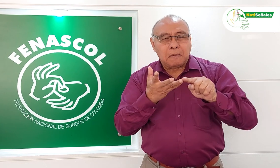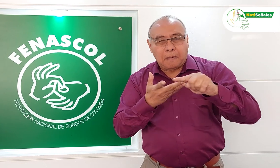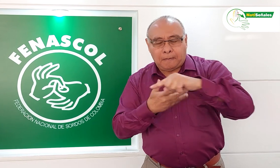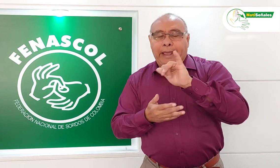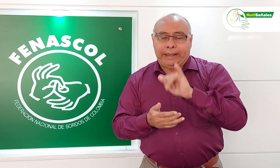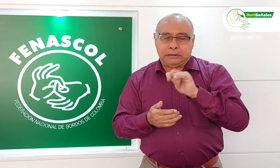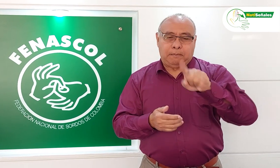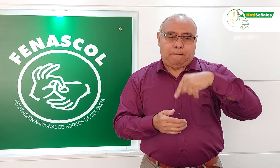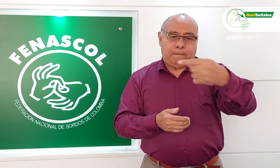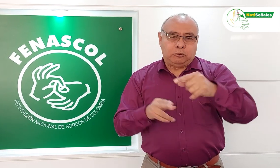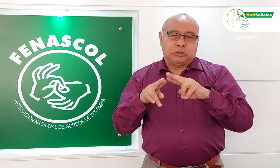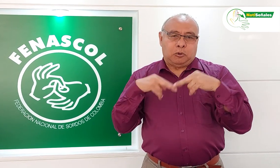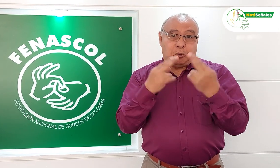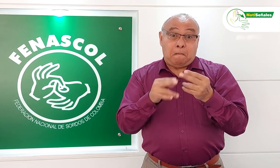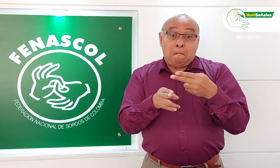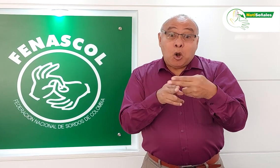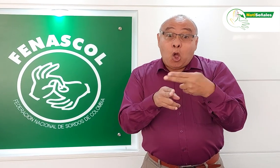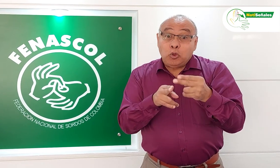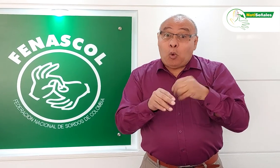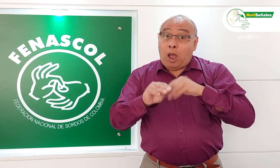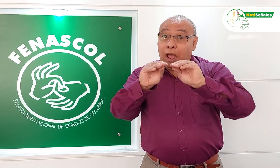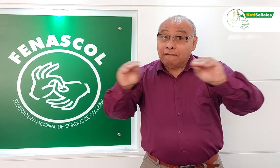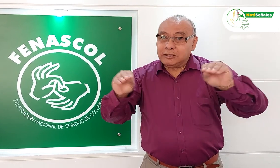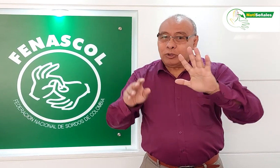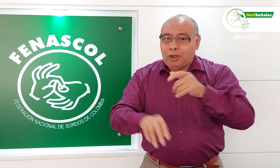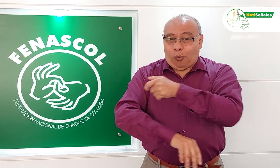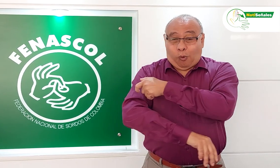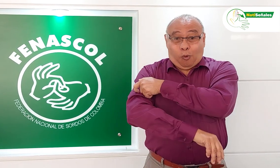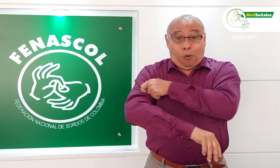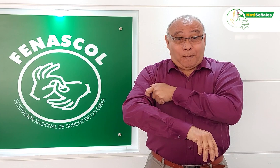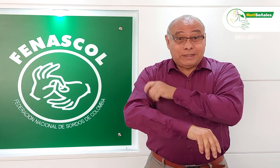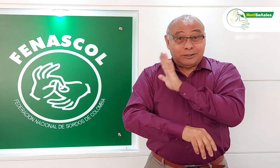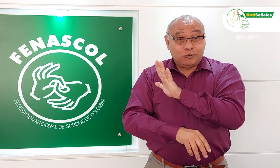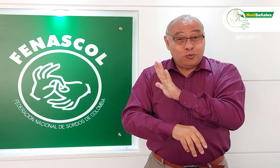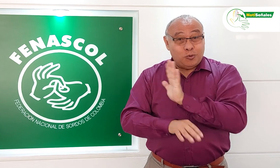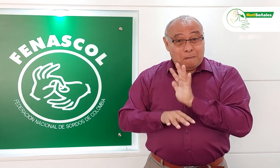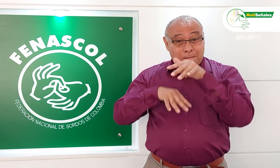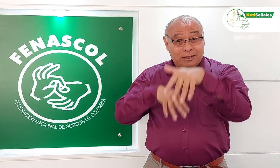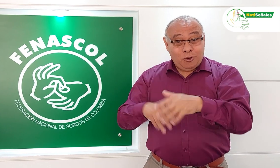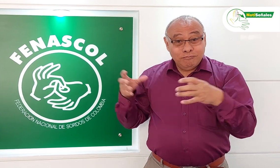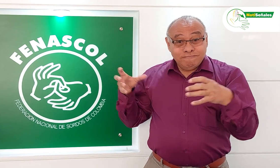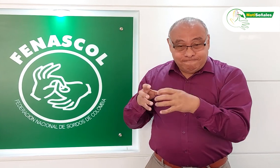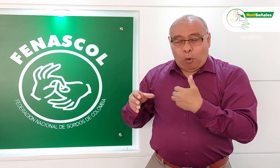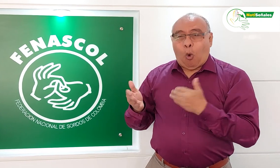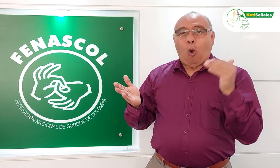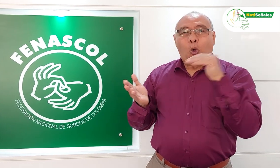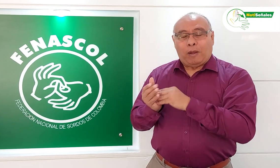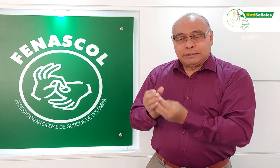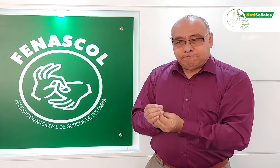También les comento que el comité organizador del plantón está resurgiendo y estamos organizando para que puedan estar presentes allí.